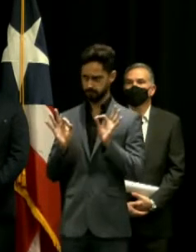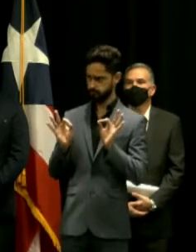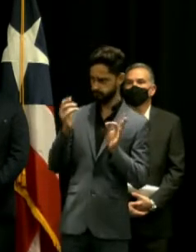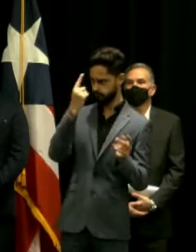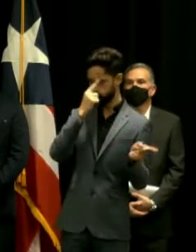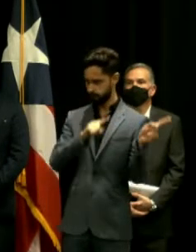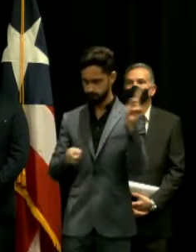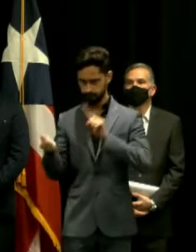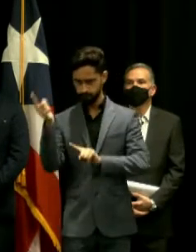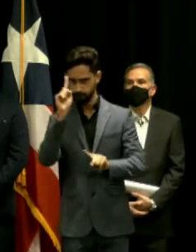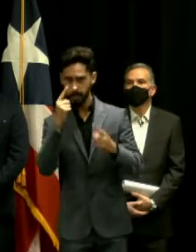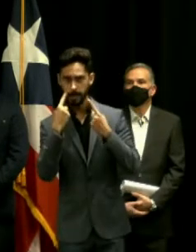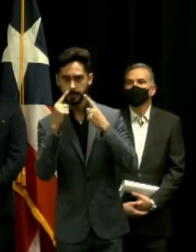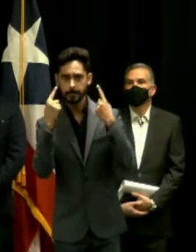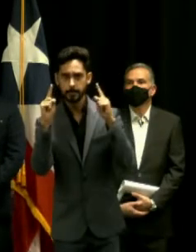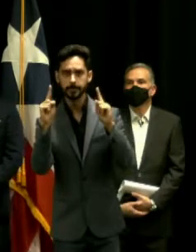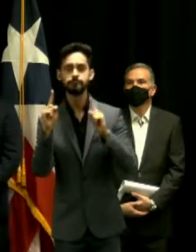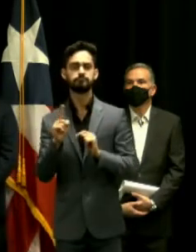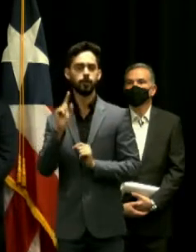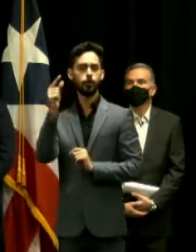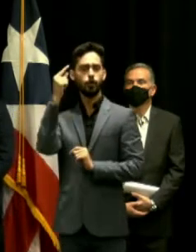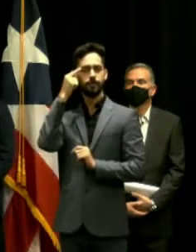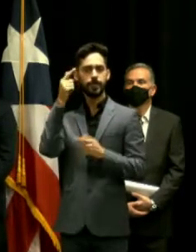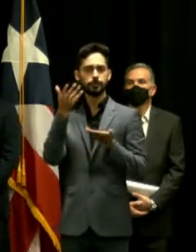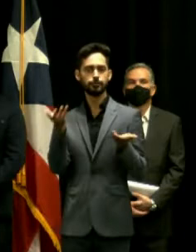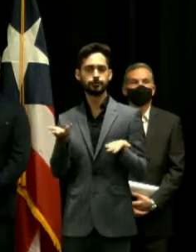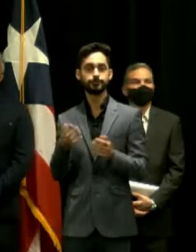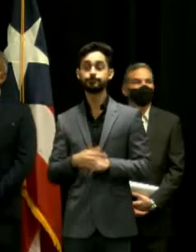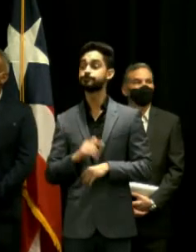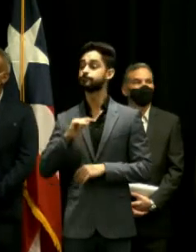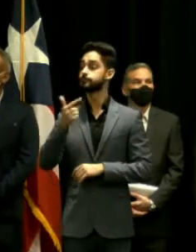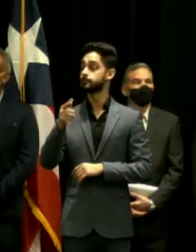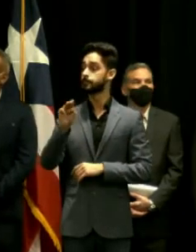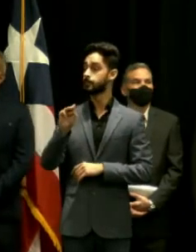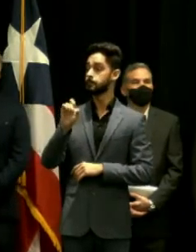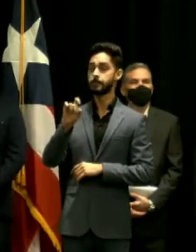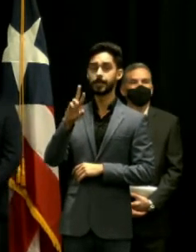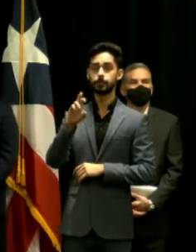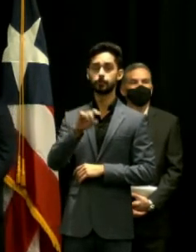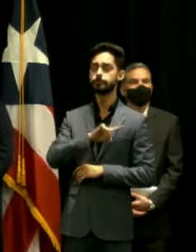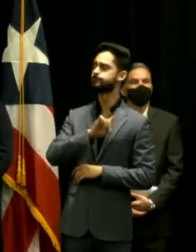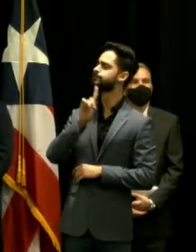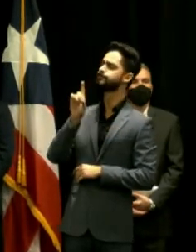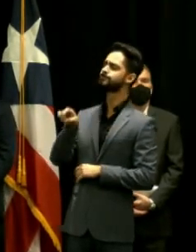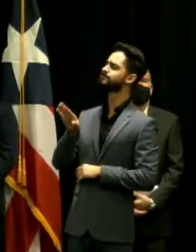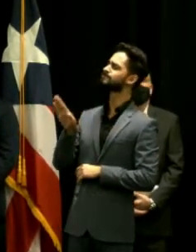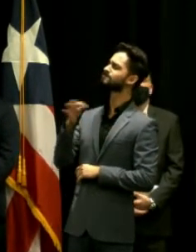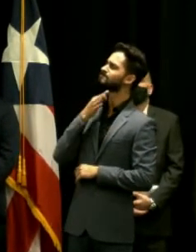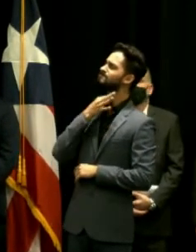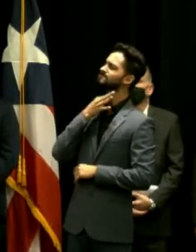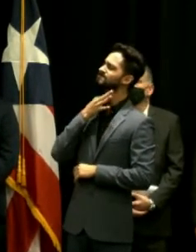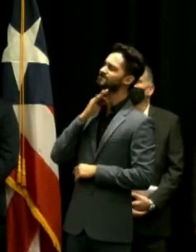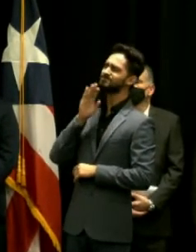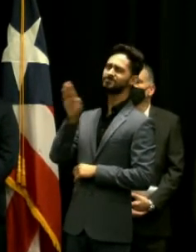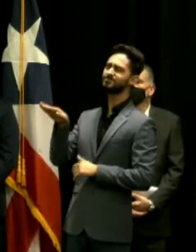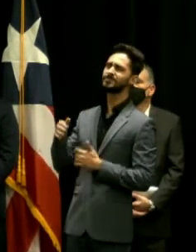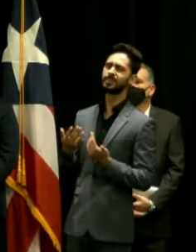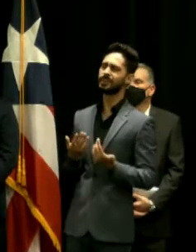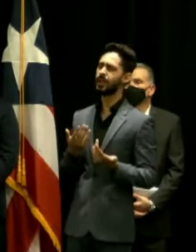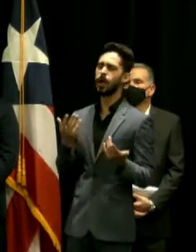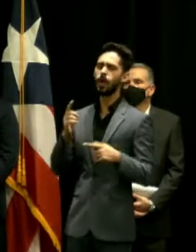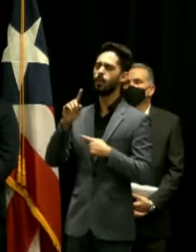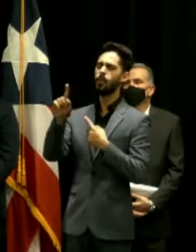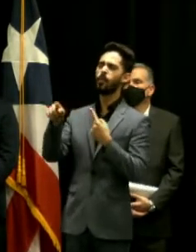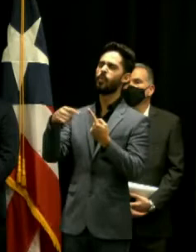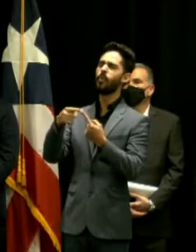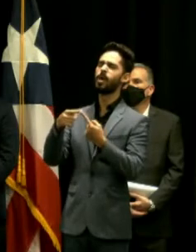realidad el gobierno estatal continuamos con Metro saludo gobernador me gustaría que aclarara cuando se va a estar llevando a cabo